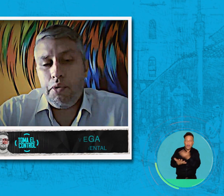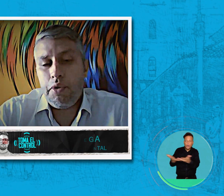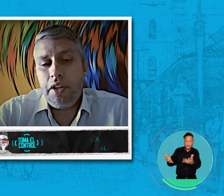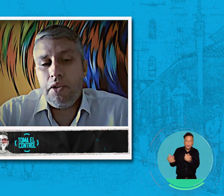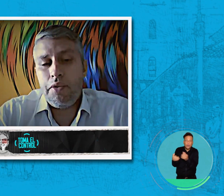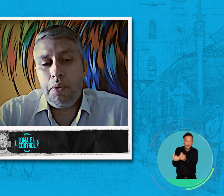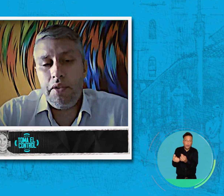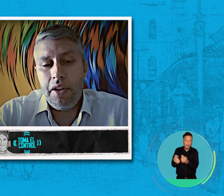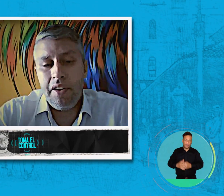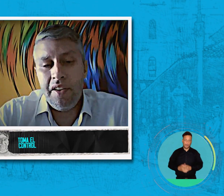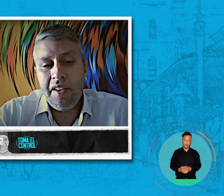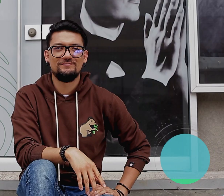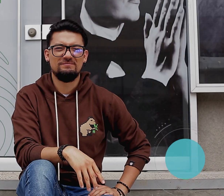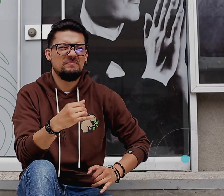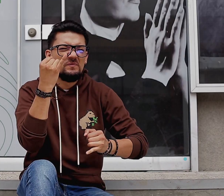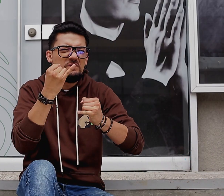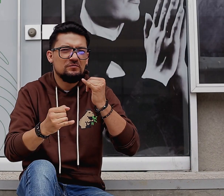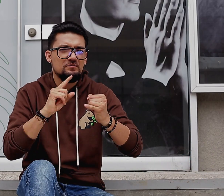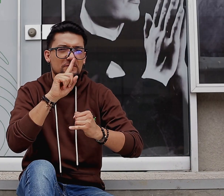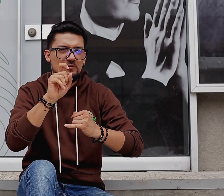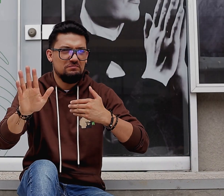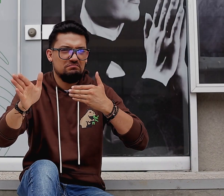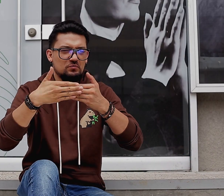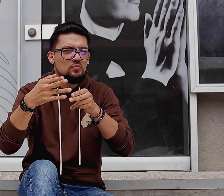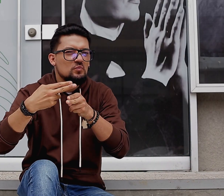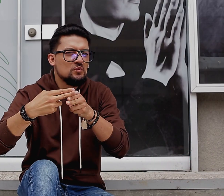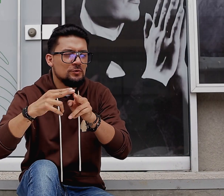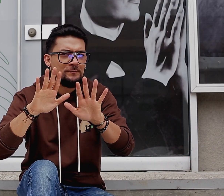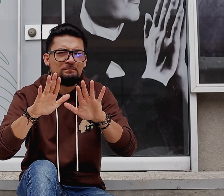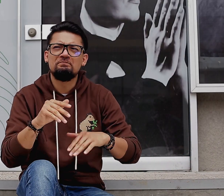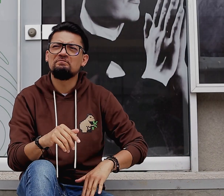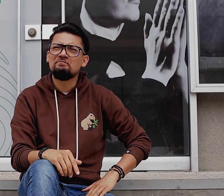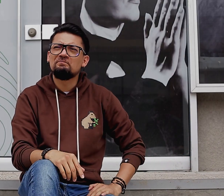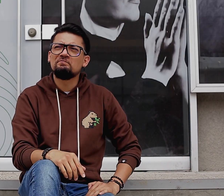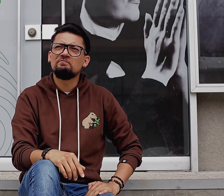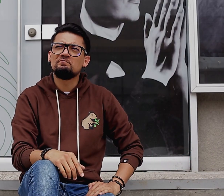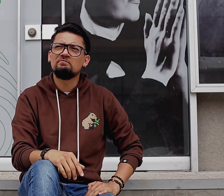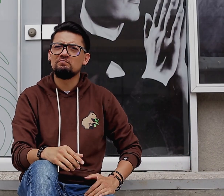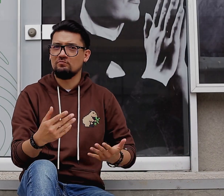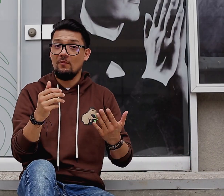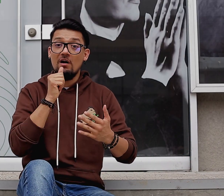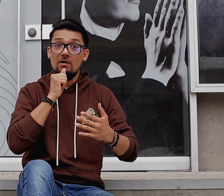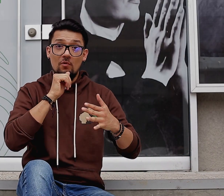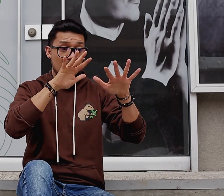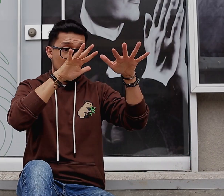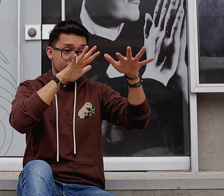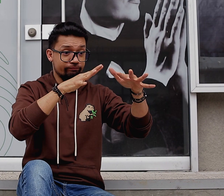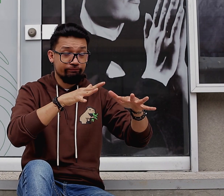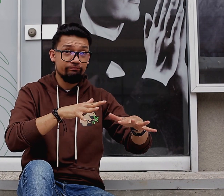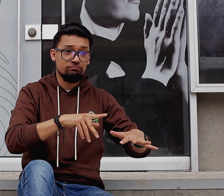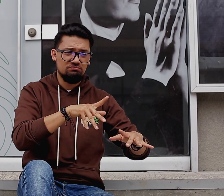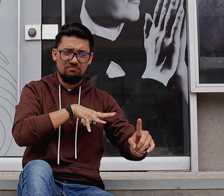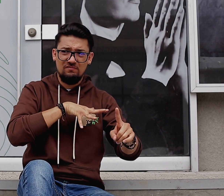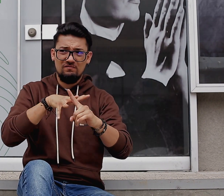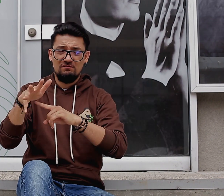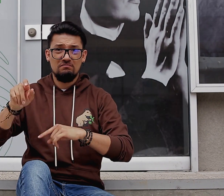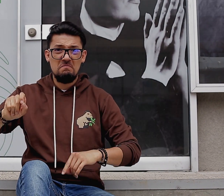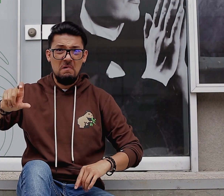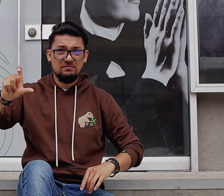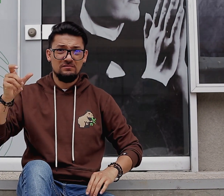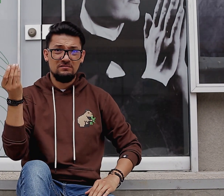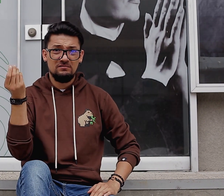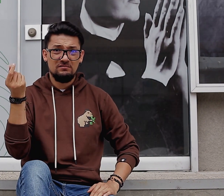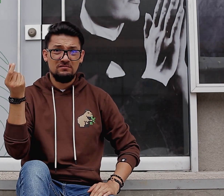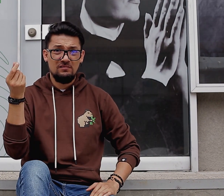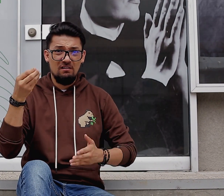para el recurso hídrico disponible. Me gustaría saber si esta escasez de agua podría